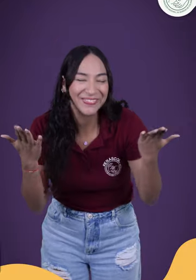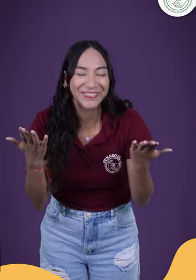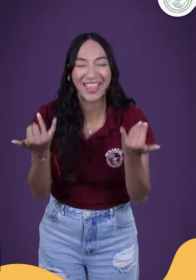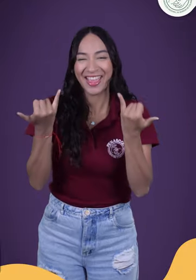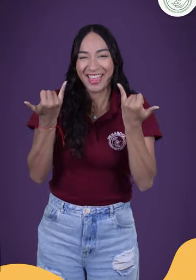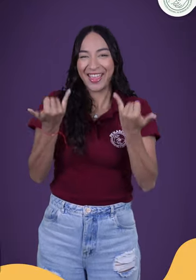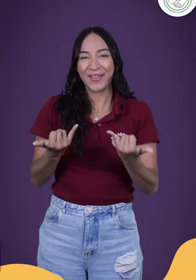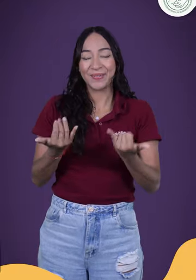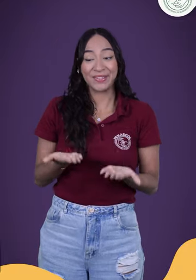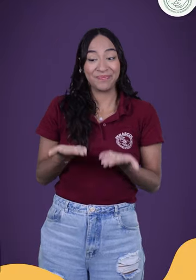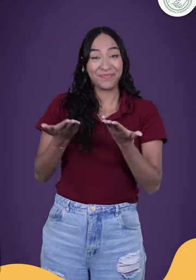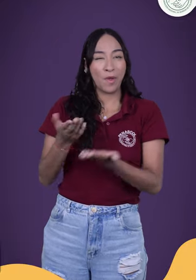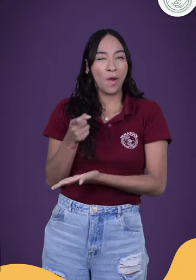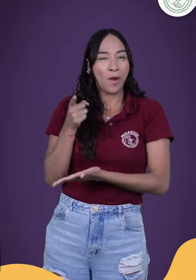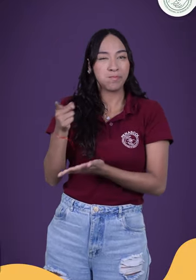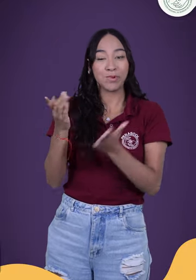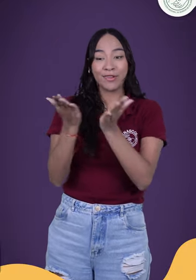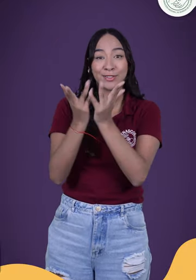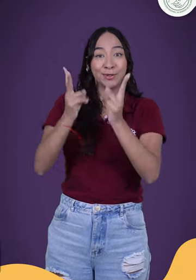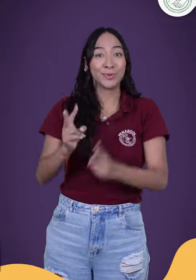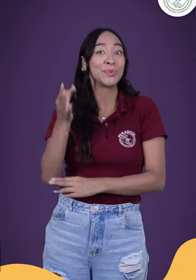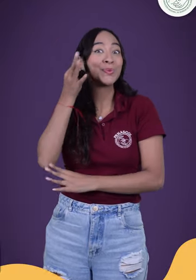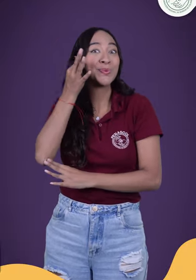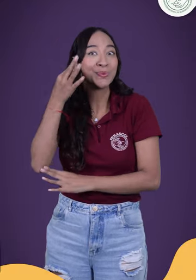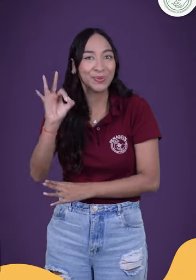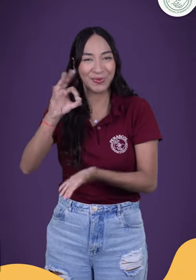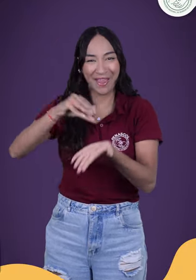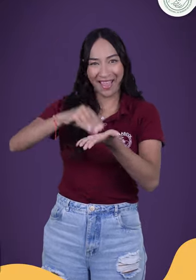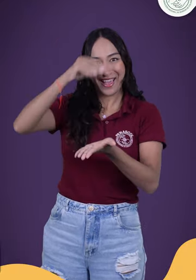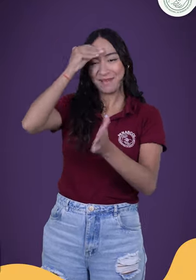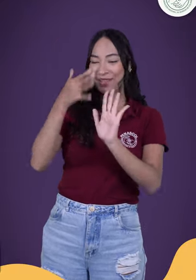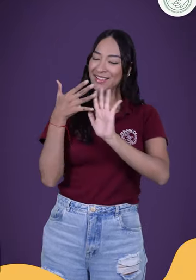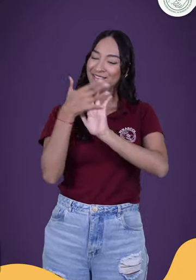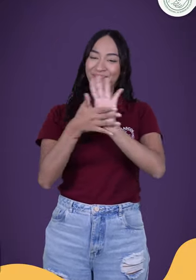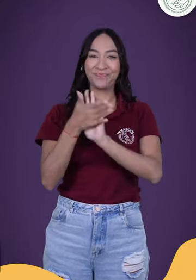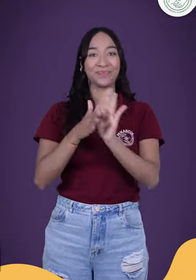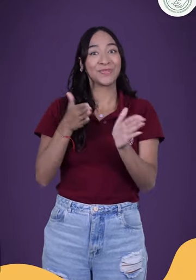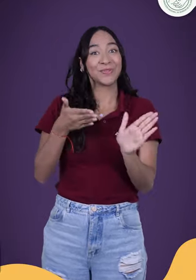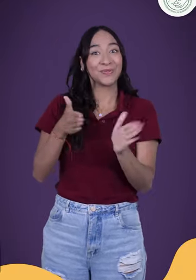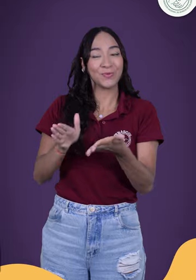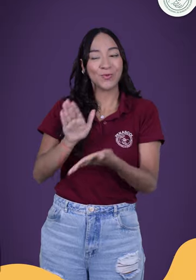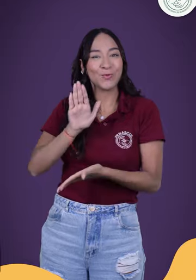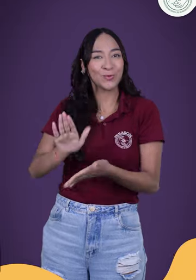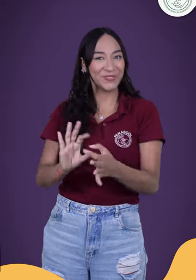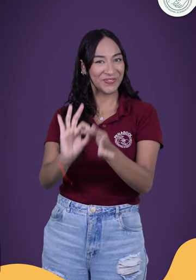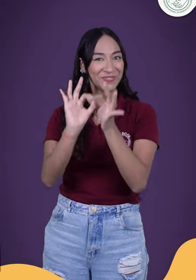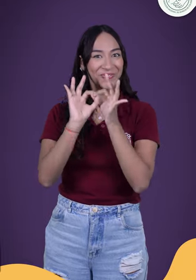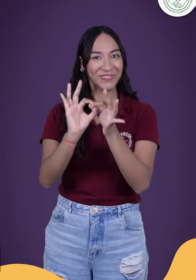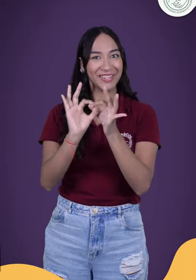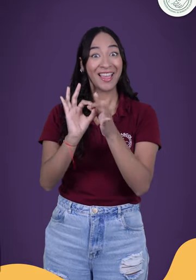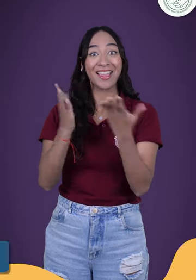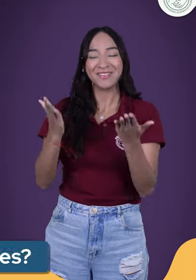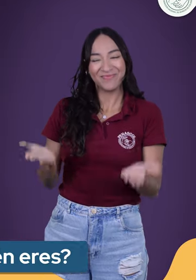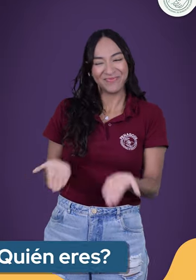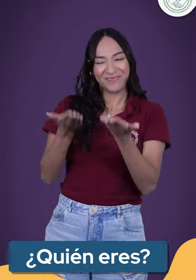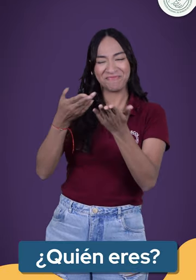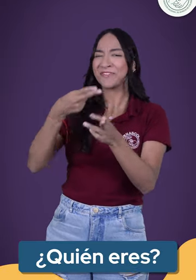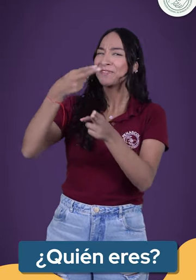Hola, el día de hoy contamos con la presencia de un estudiante oyente de los cursos de lengua de señas de FENASCOL.